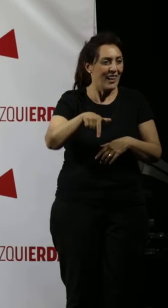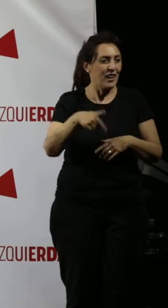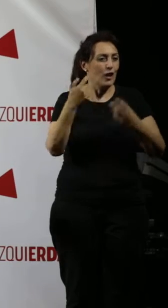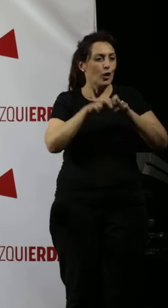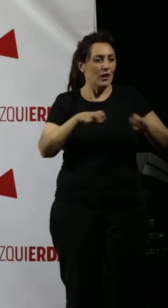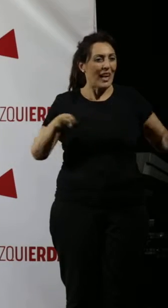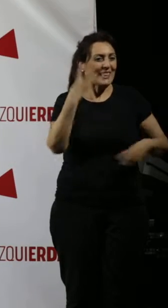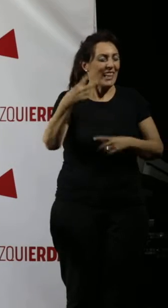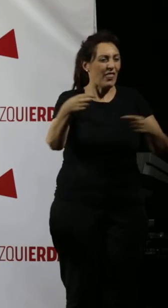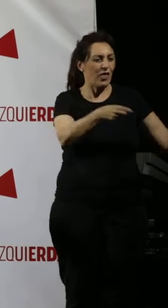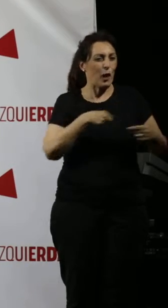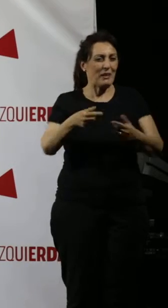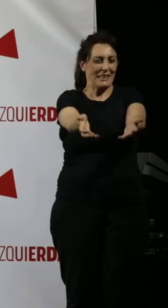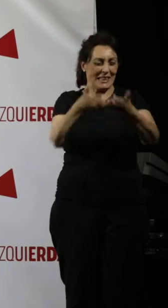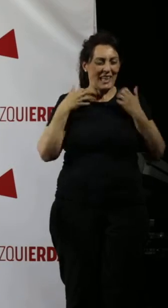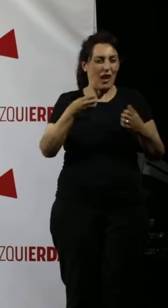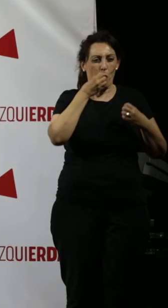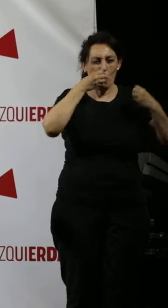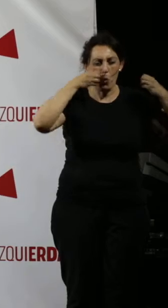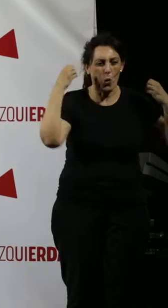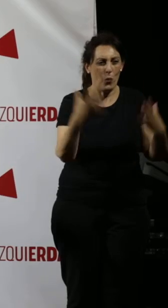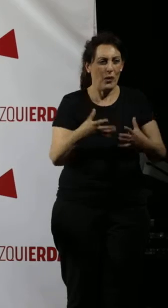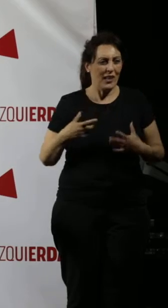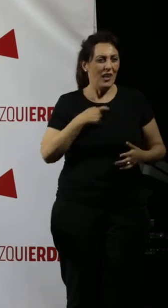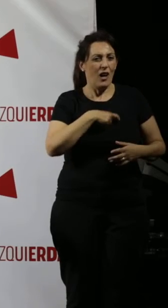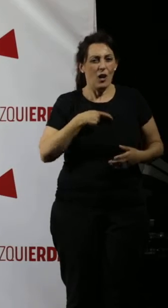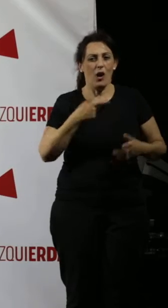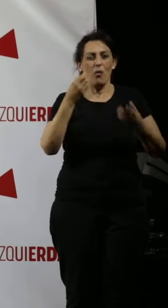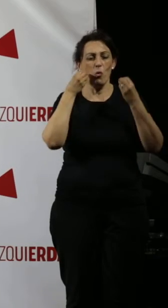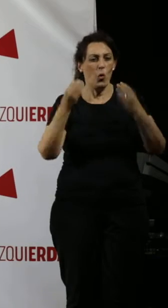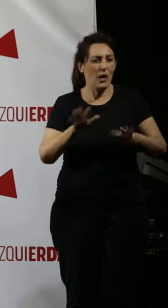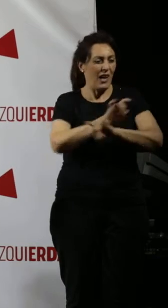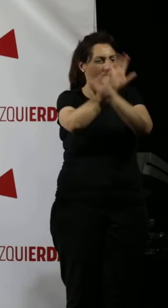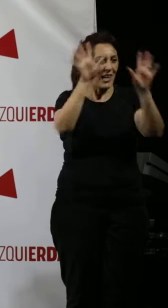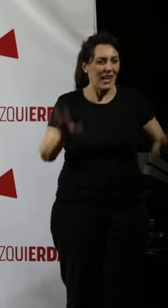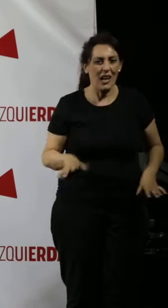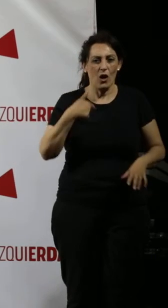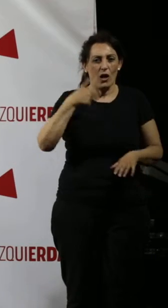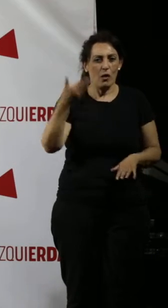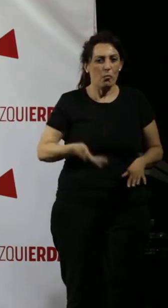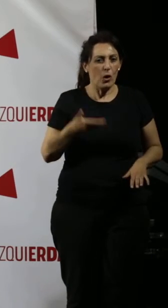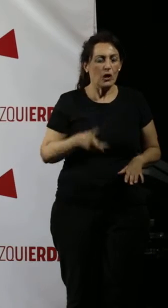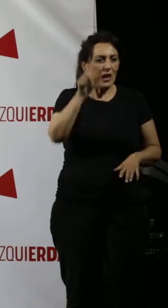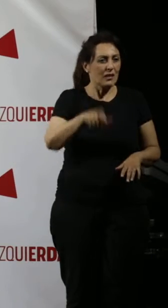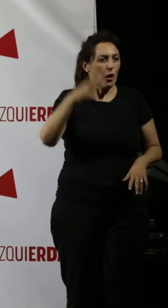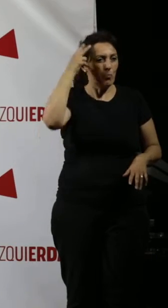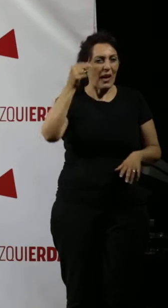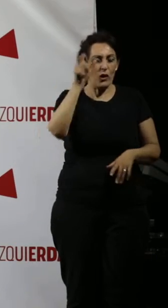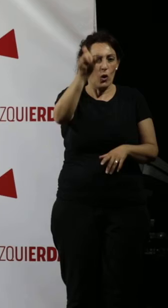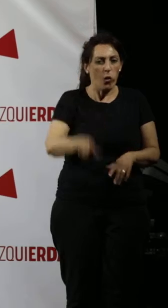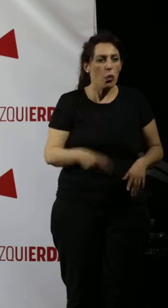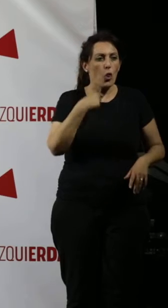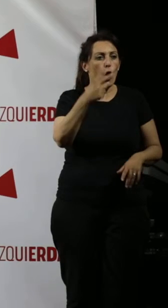pleno de tres debates, tres ganados. Porque hay convicción y hay solvencia. Y porque hay una cosa muy importante que quiero decirlo y si no lo digo